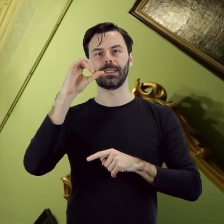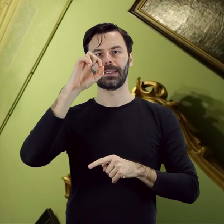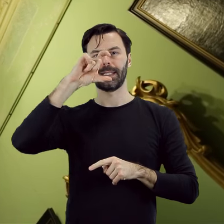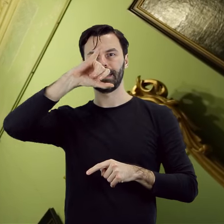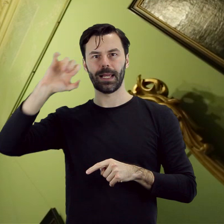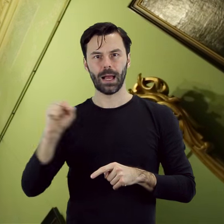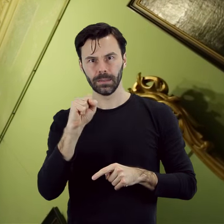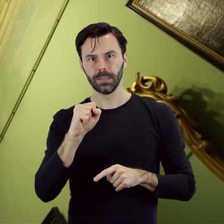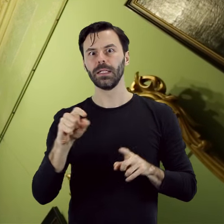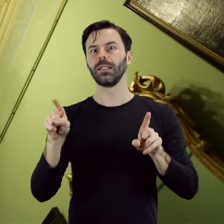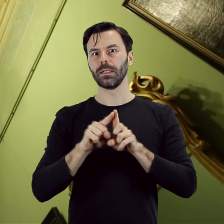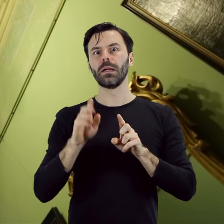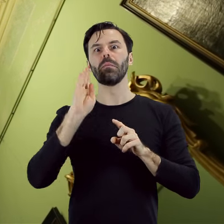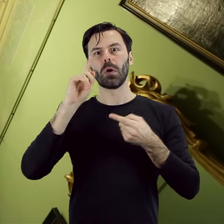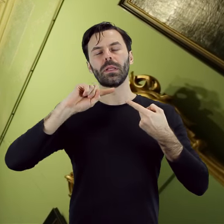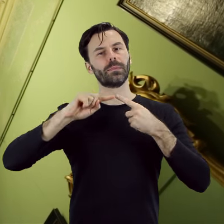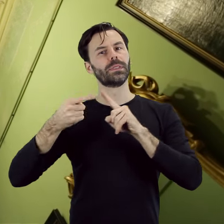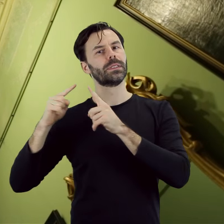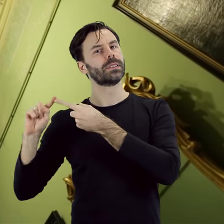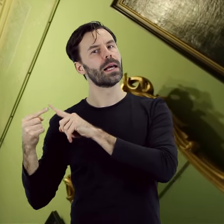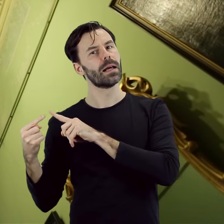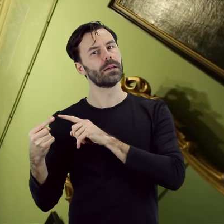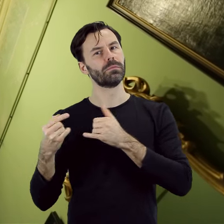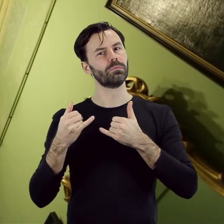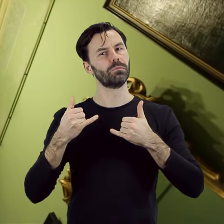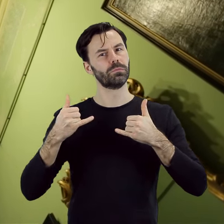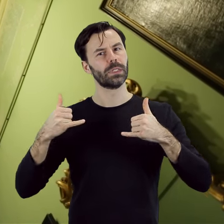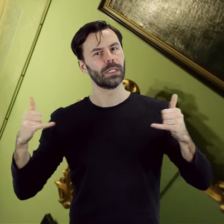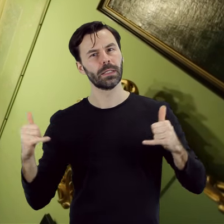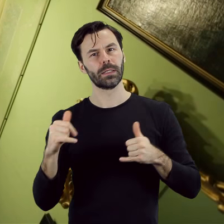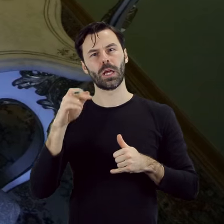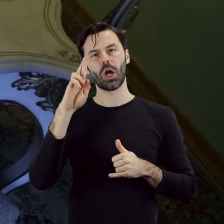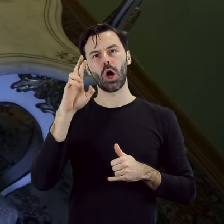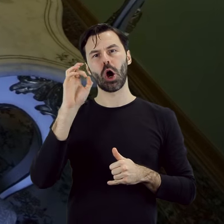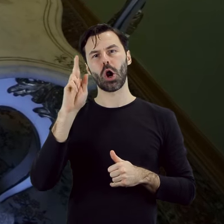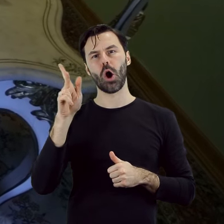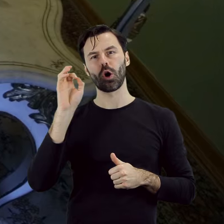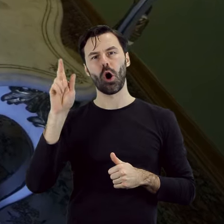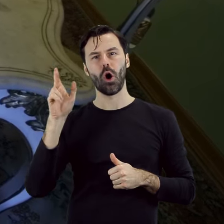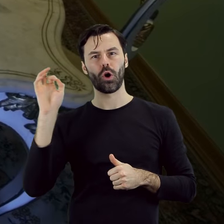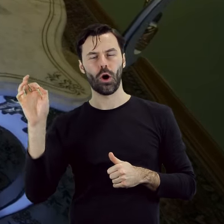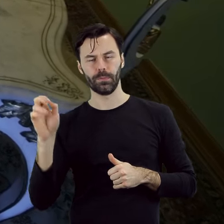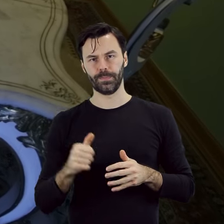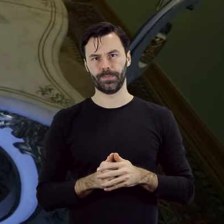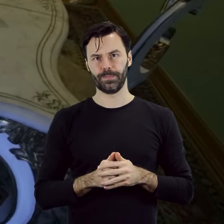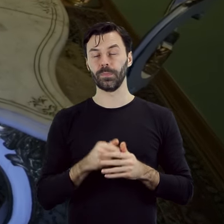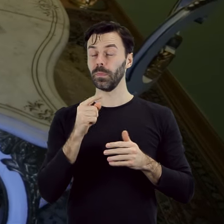późniejszą dekorację inspirowaną motywami typowymi dla rokokka. Stylistyczną jednorodność podkreślają